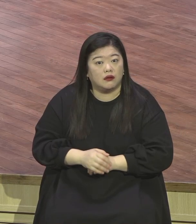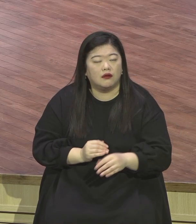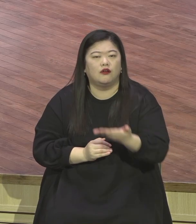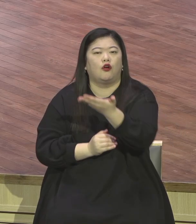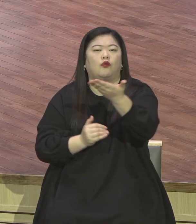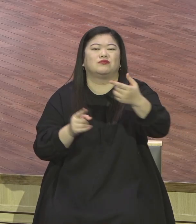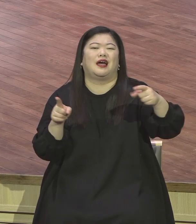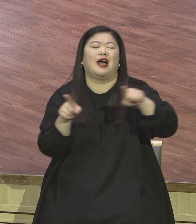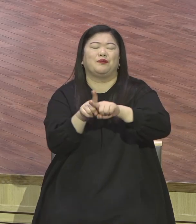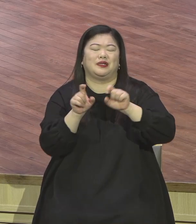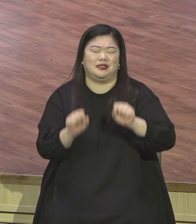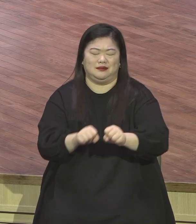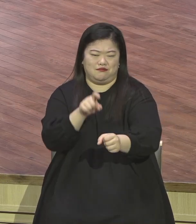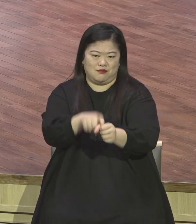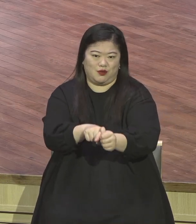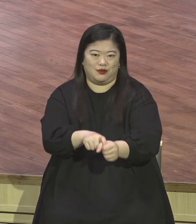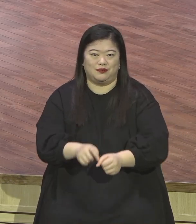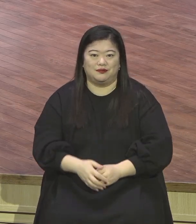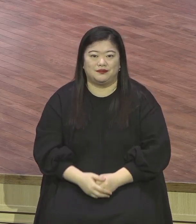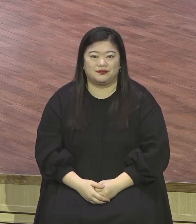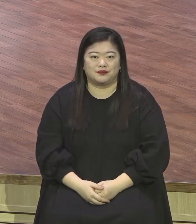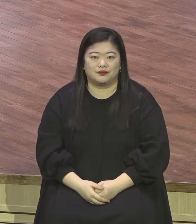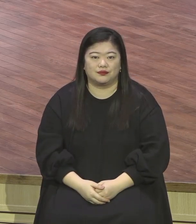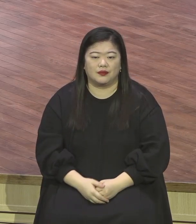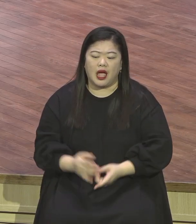이 축복 속에 살라는 것입니다